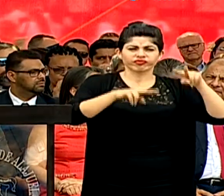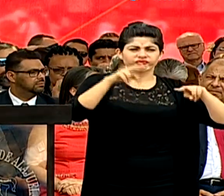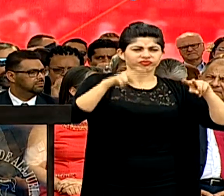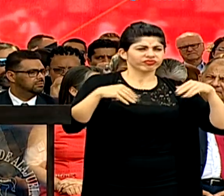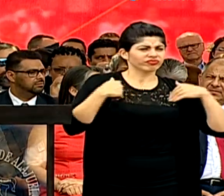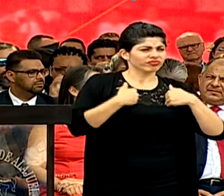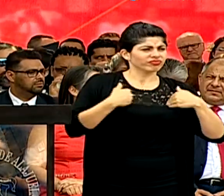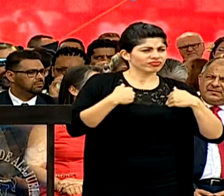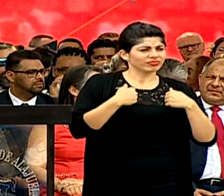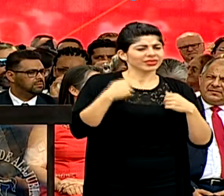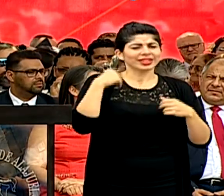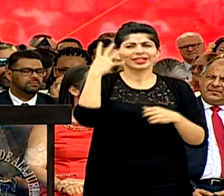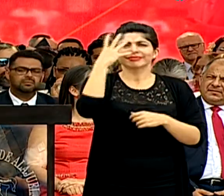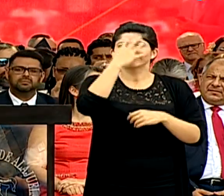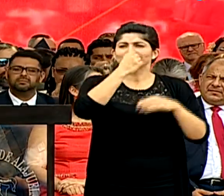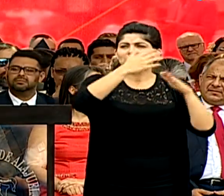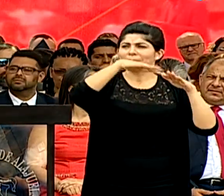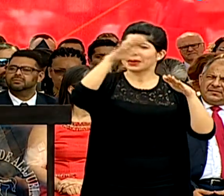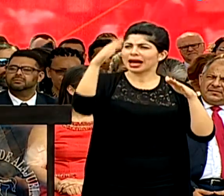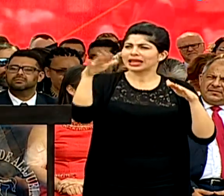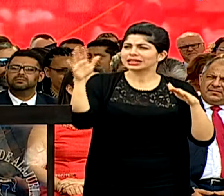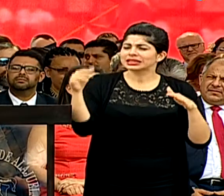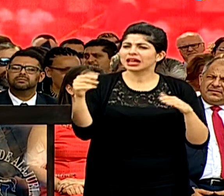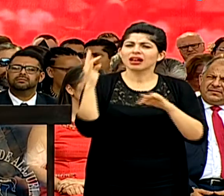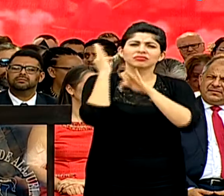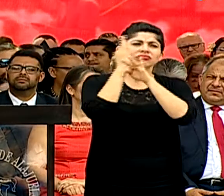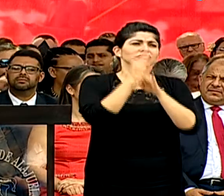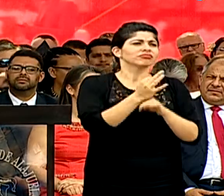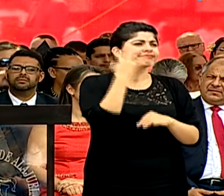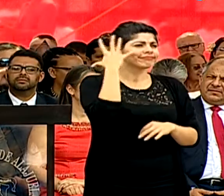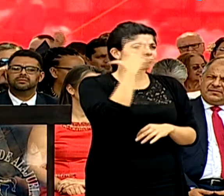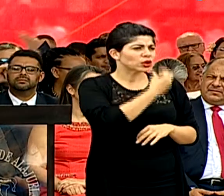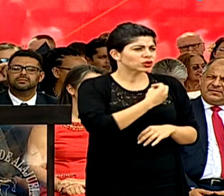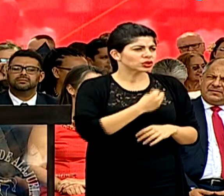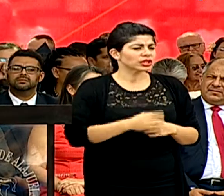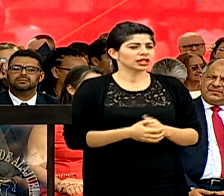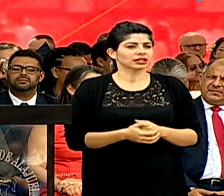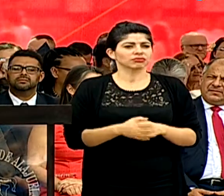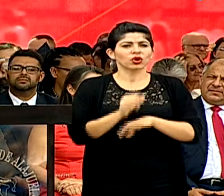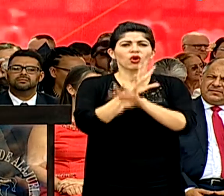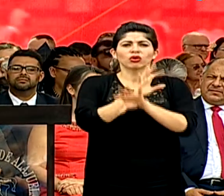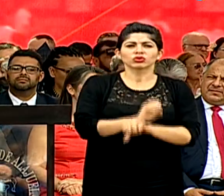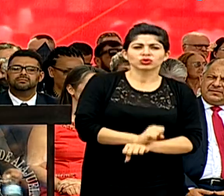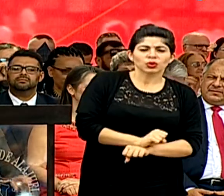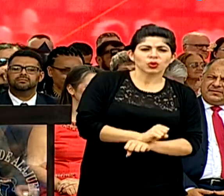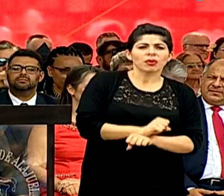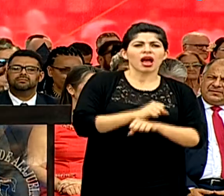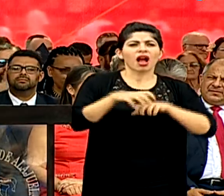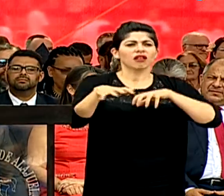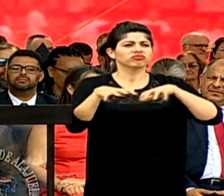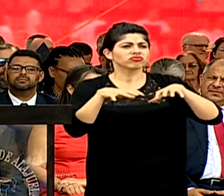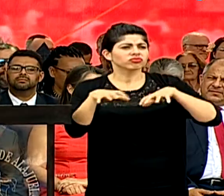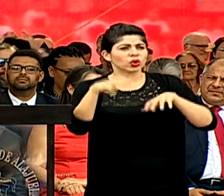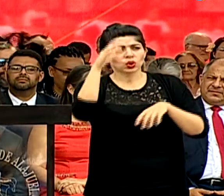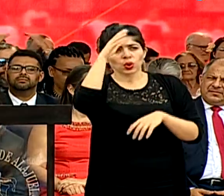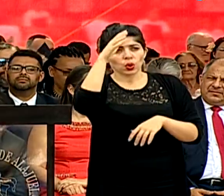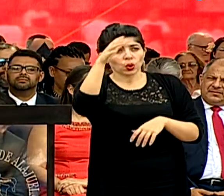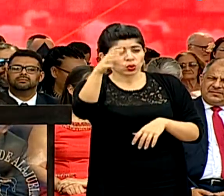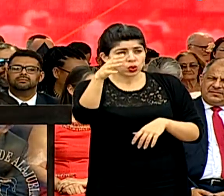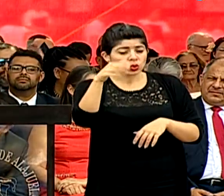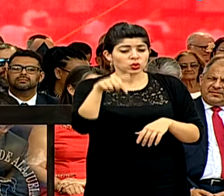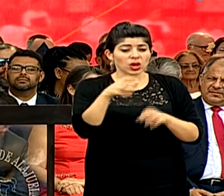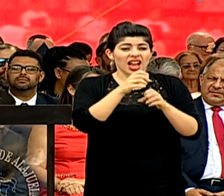Tiene increíbles paisajes, hermosas tradiciones, costumbres, actividades culturales